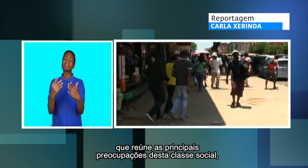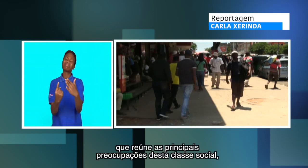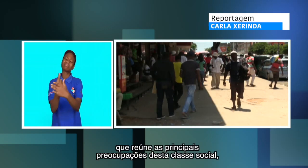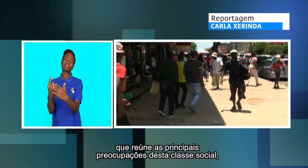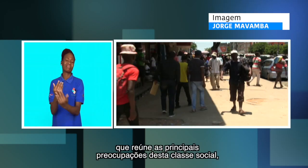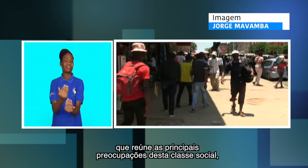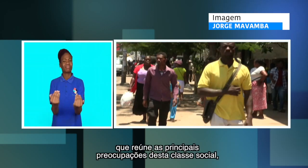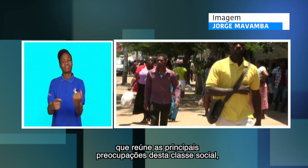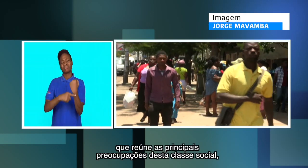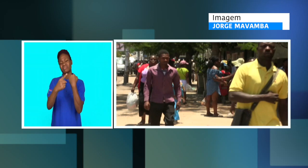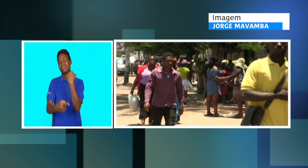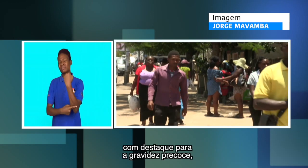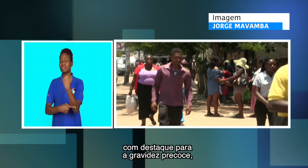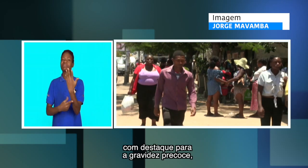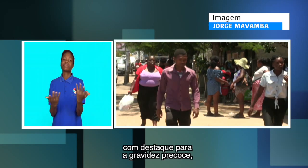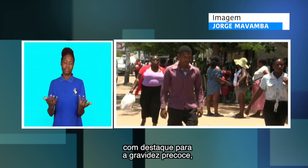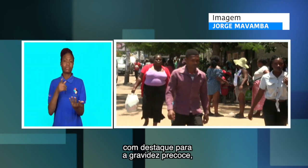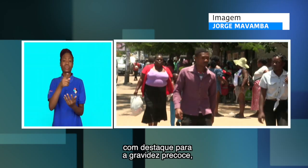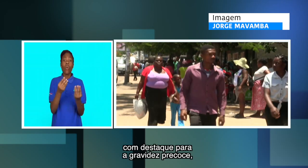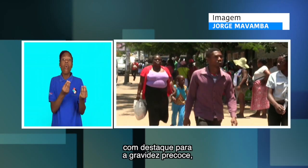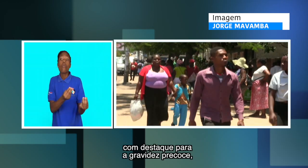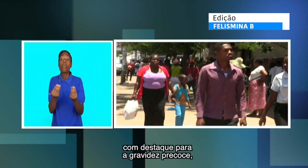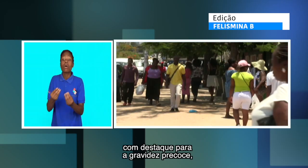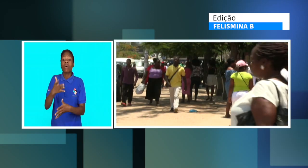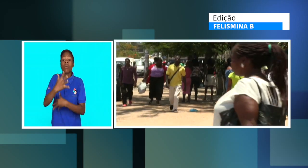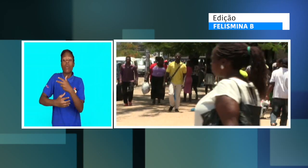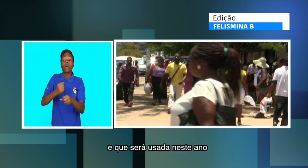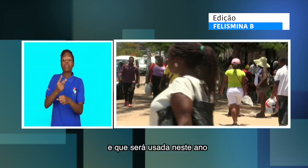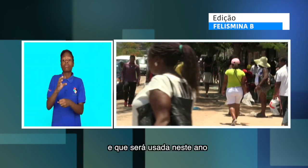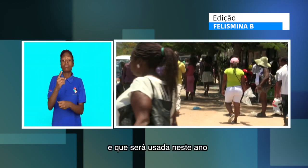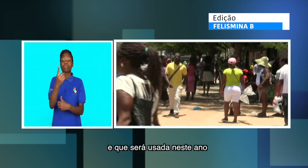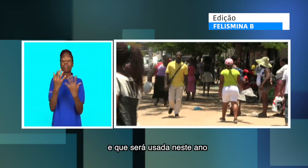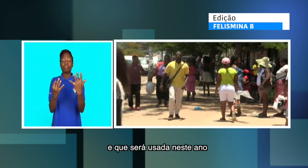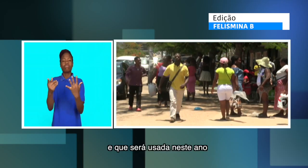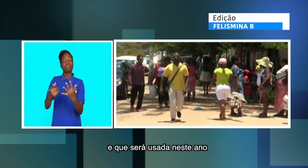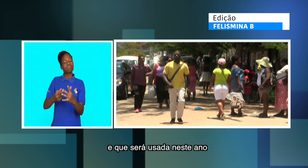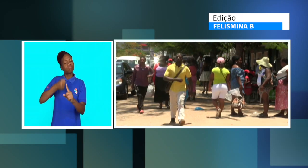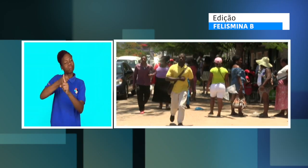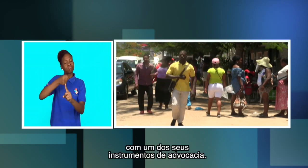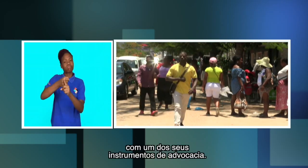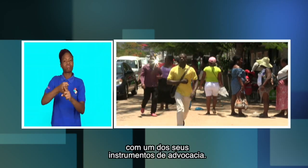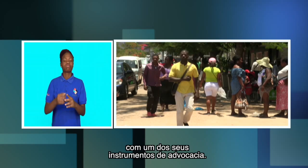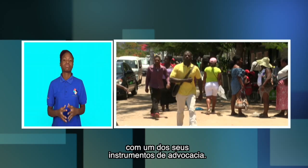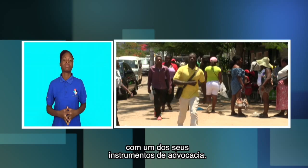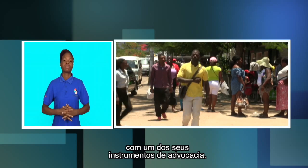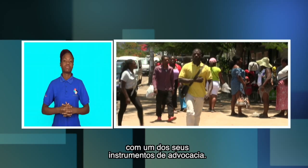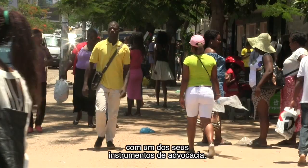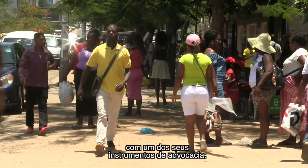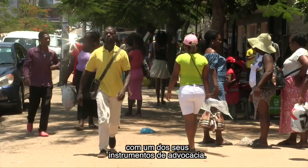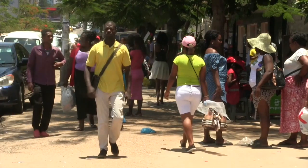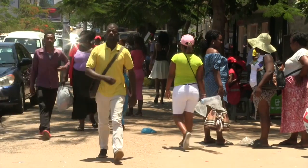preocupações desta classe social, com destaque para a gravidez precoce, e que será usada neste ano como um dos seus